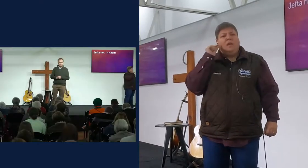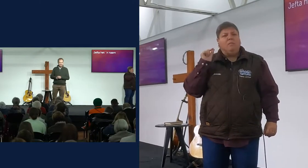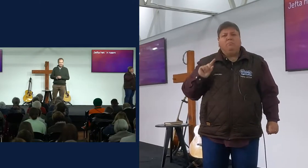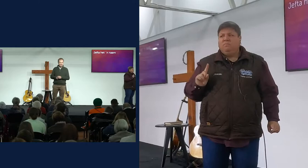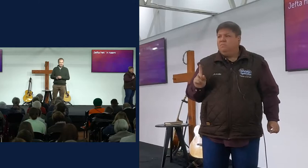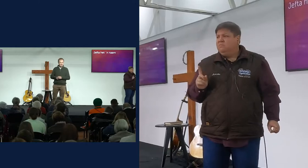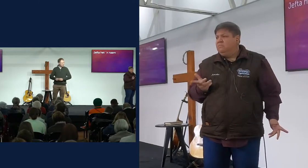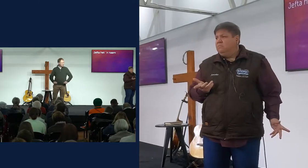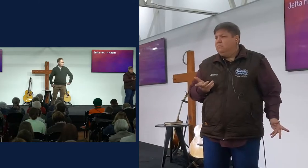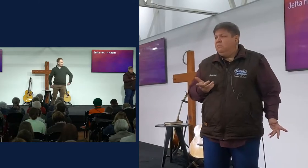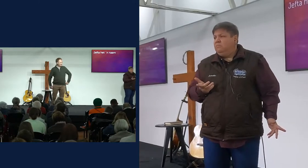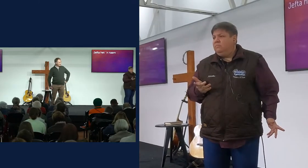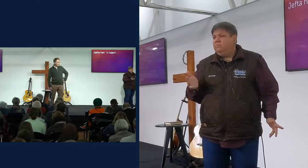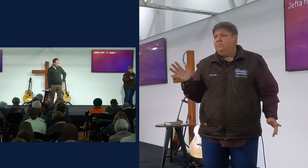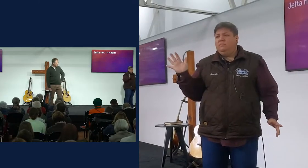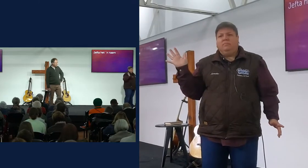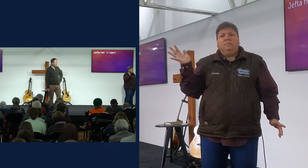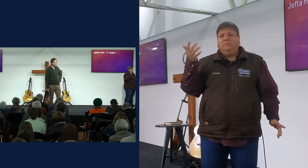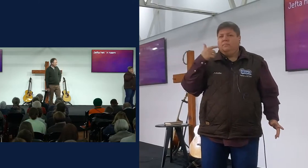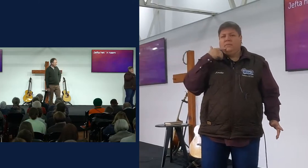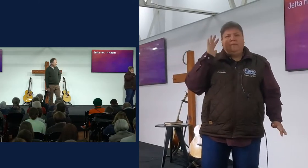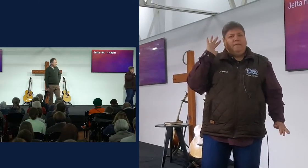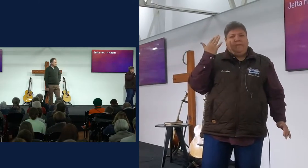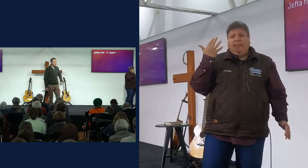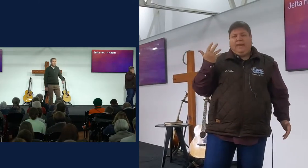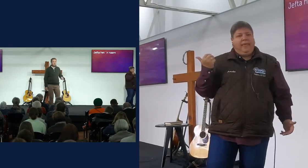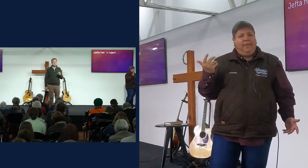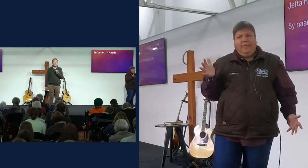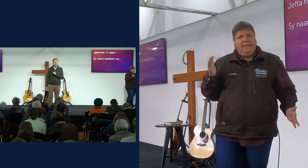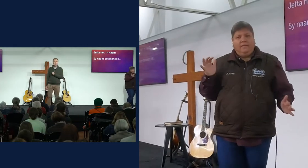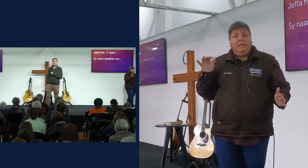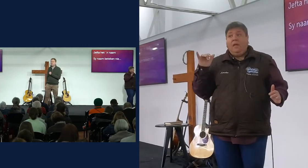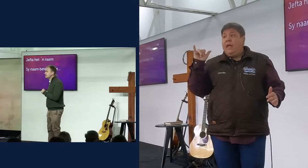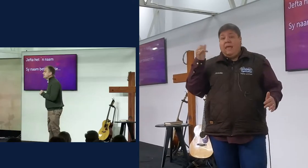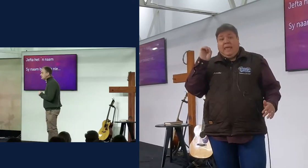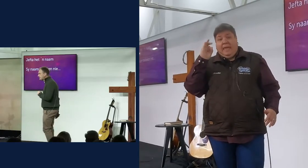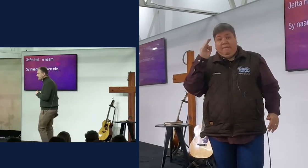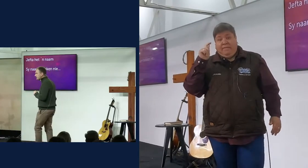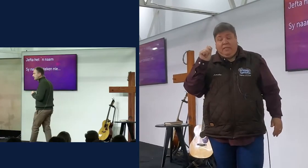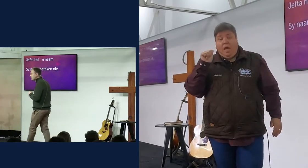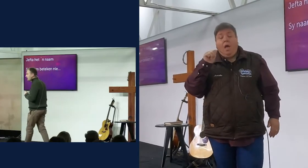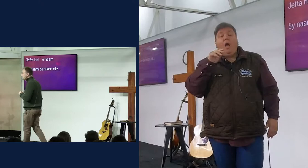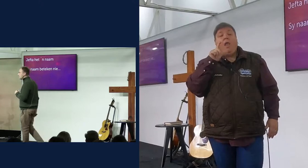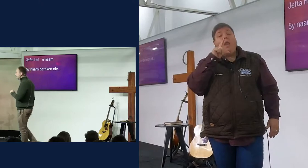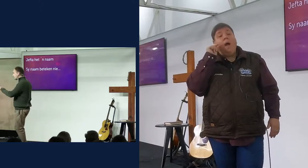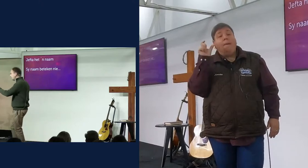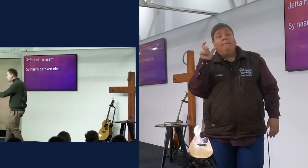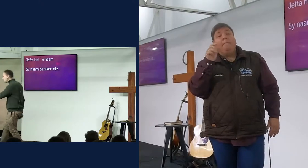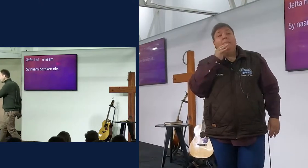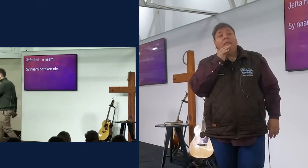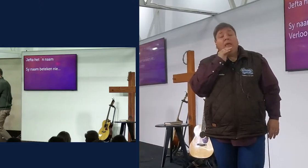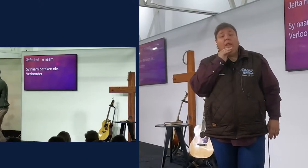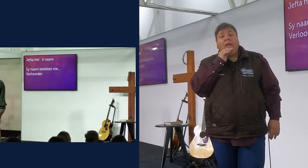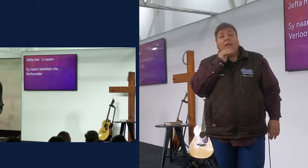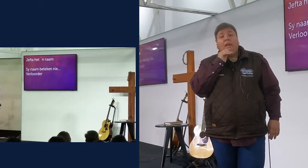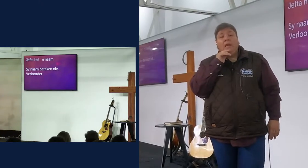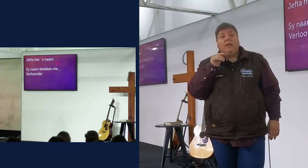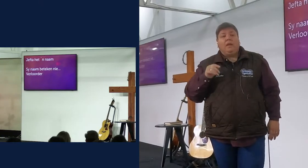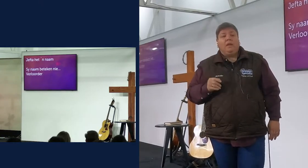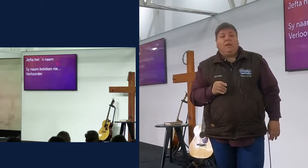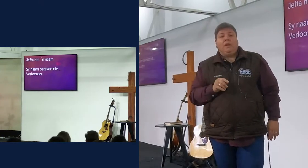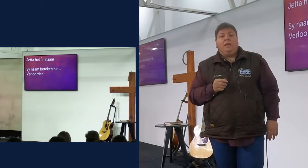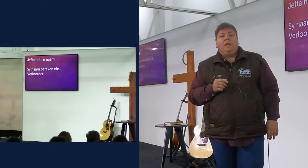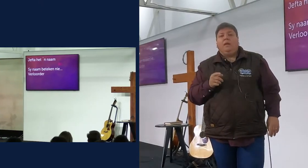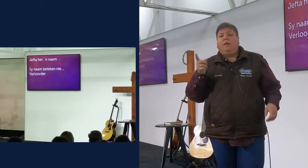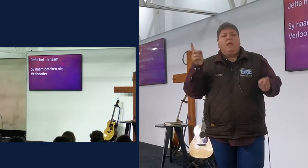enig iemand, want ek is blij jylle sê, want nou gaan jylle lewe, jy heeft daar sy naam beteken nie, dit beteken nie, dit beteken beteken nie dat